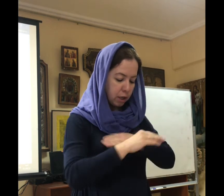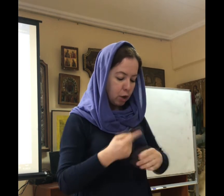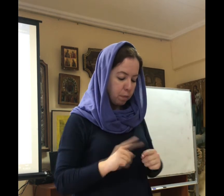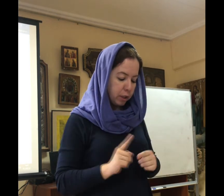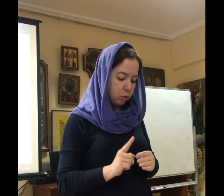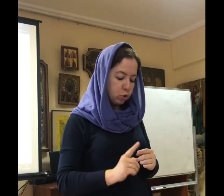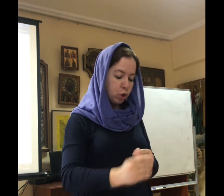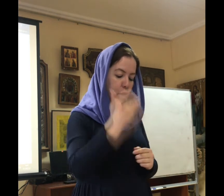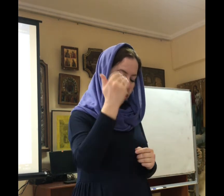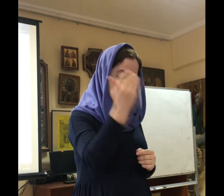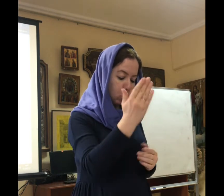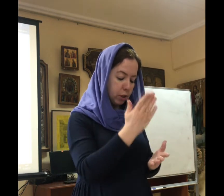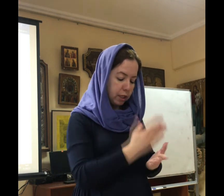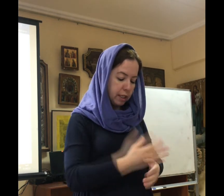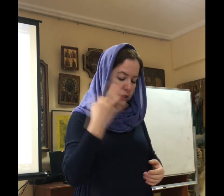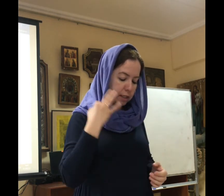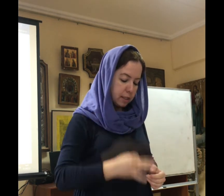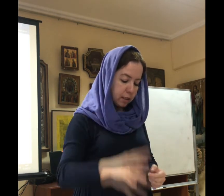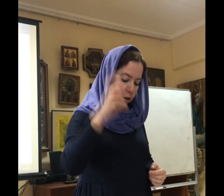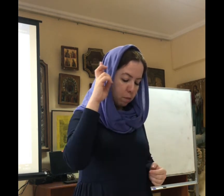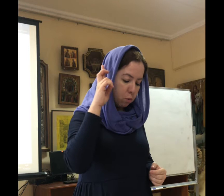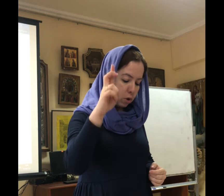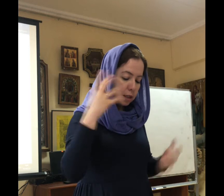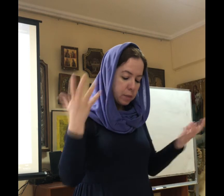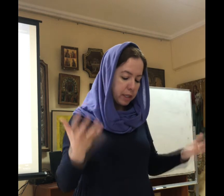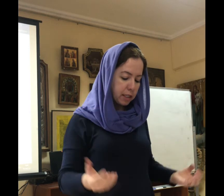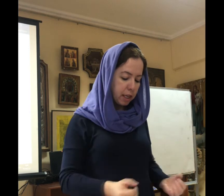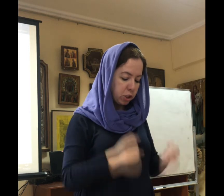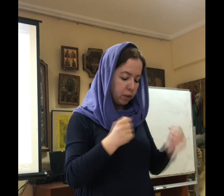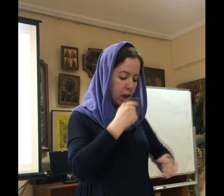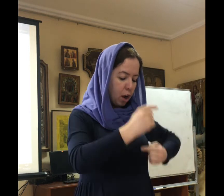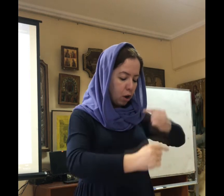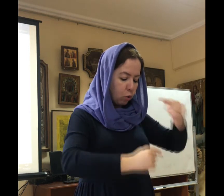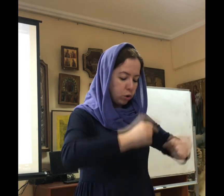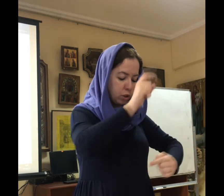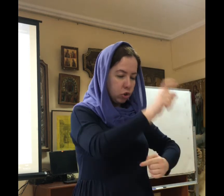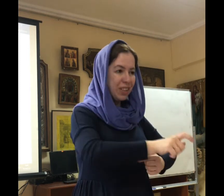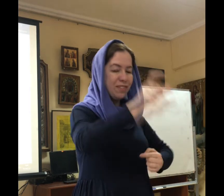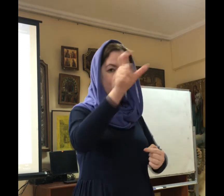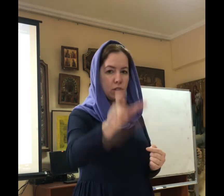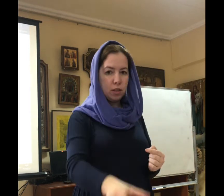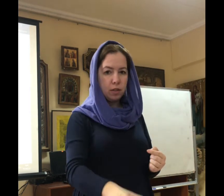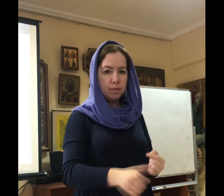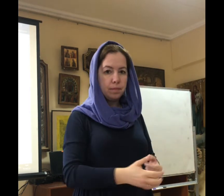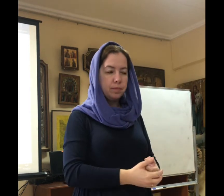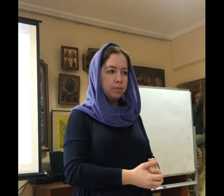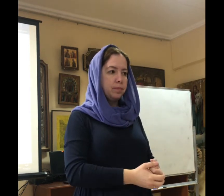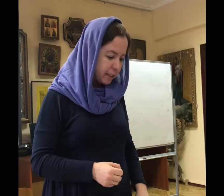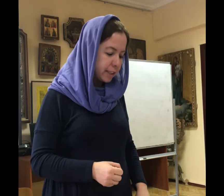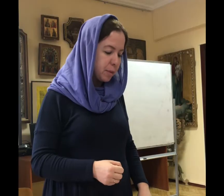потому что Он есть Сын Бога, спасающего род человеческий. Итак, на